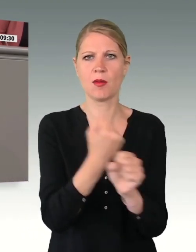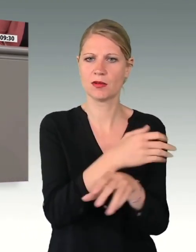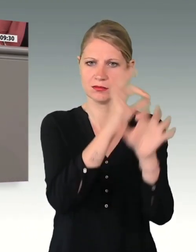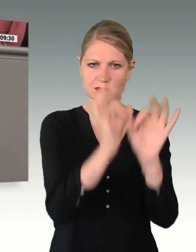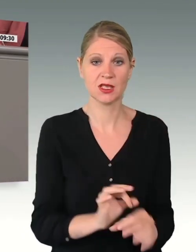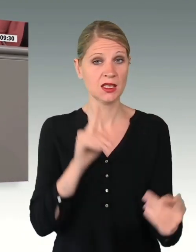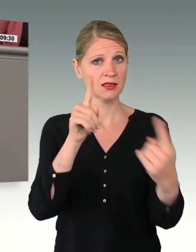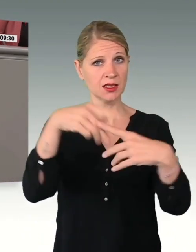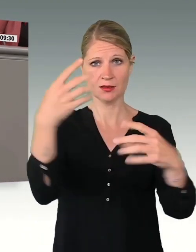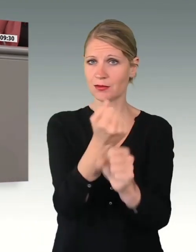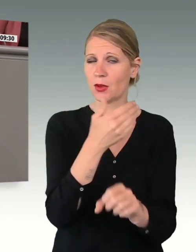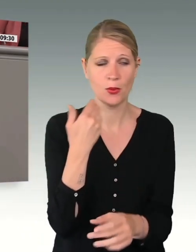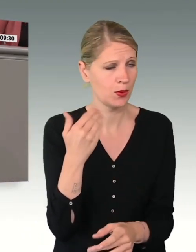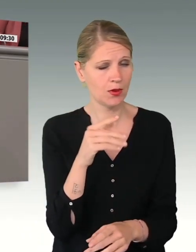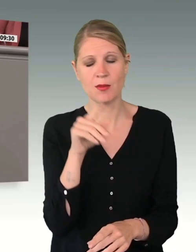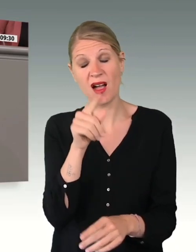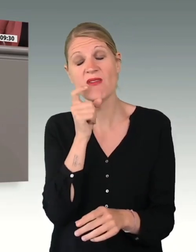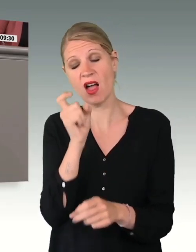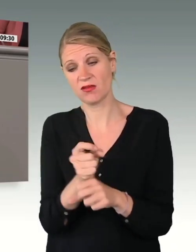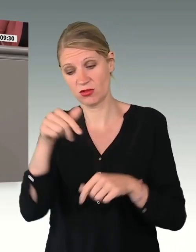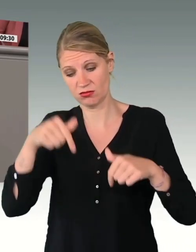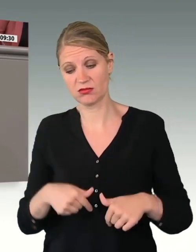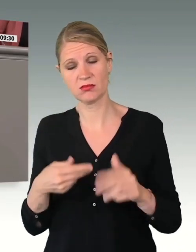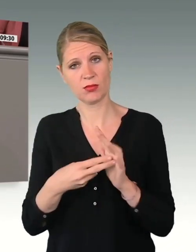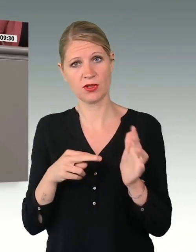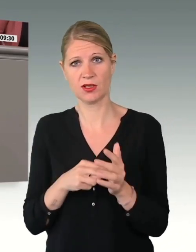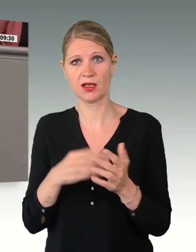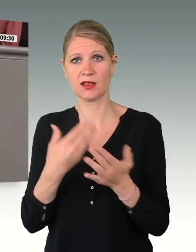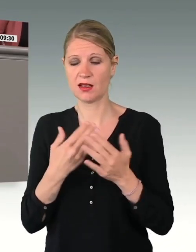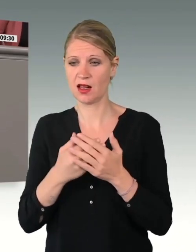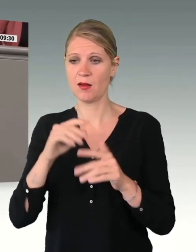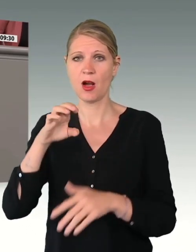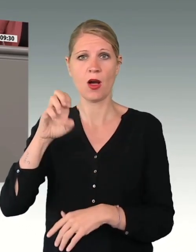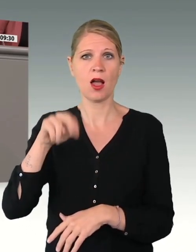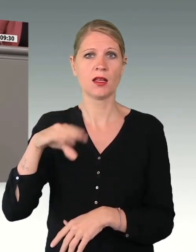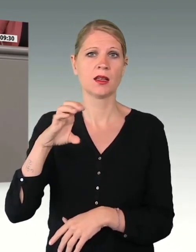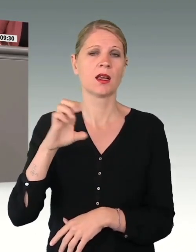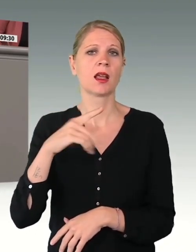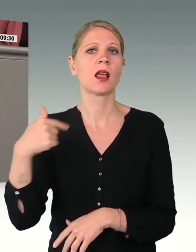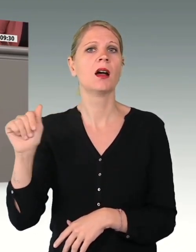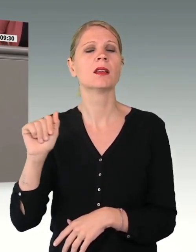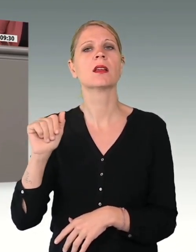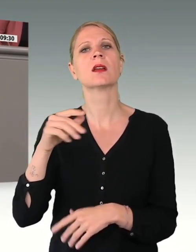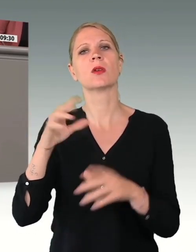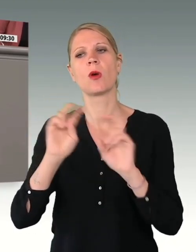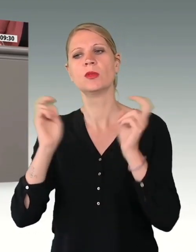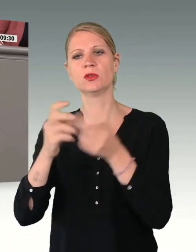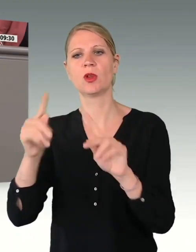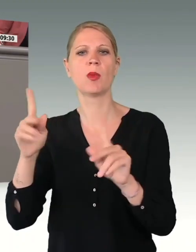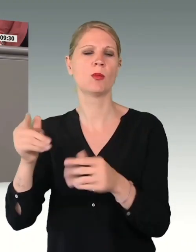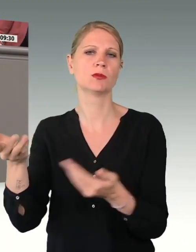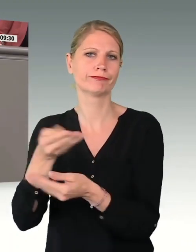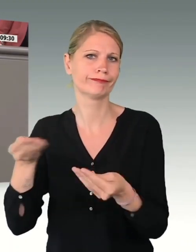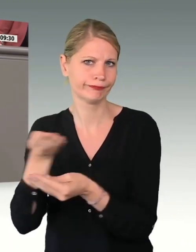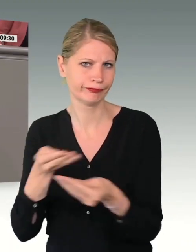dafür liegt in der Politik. Auch in diesem Haus. Die Enquete-Kommission und deren Verantwortung wurde auch angesprochen. Aber eines ist